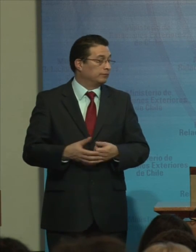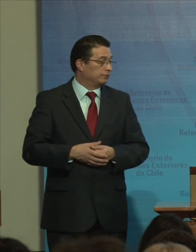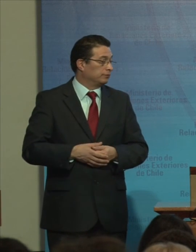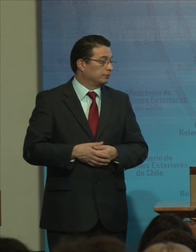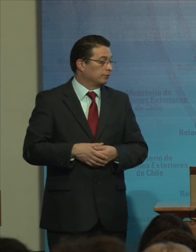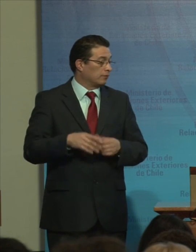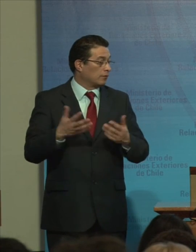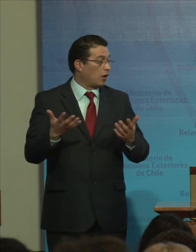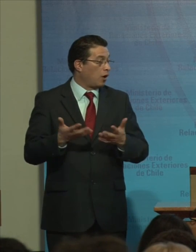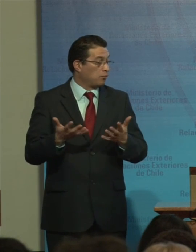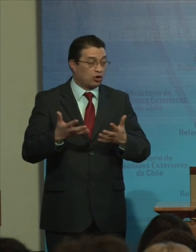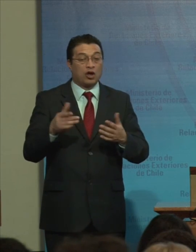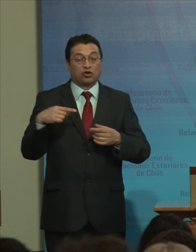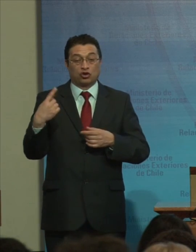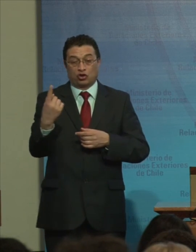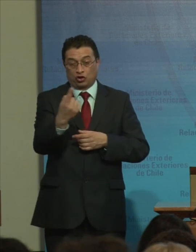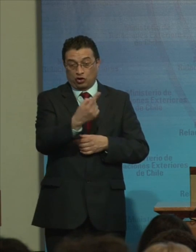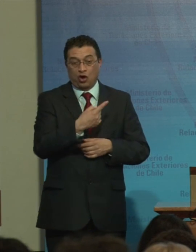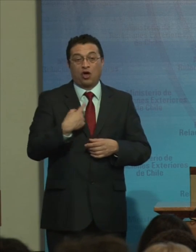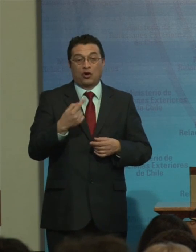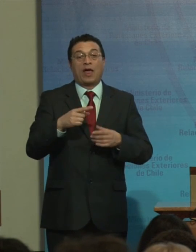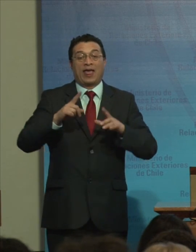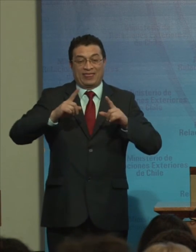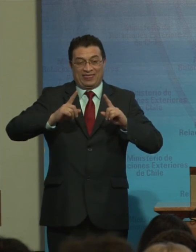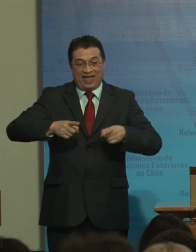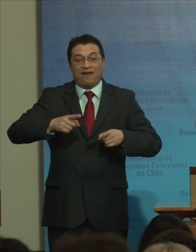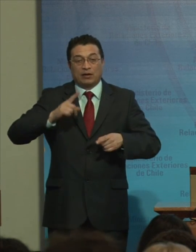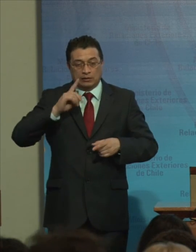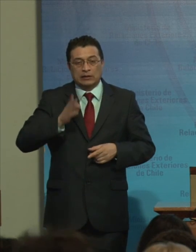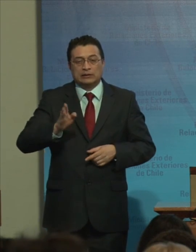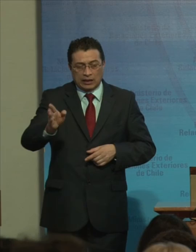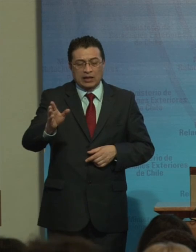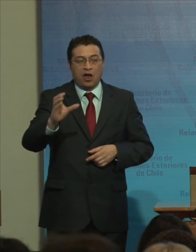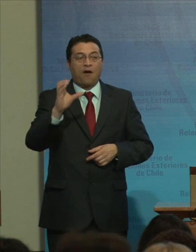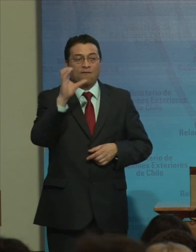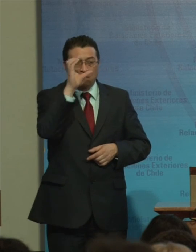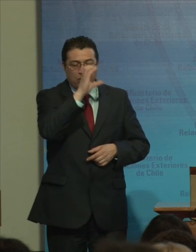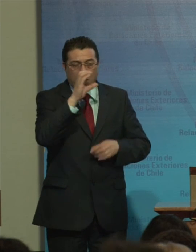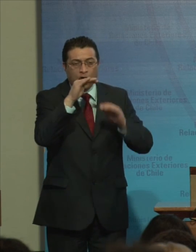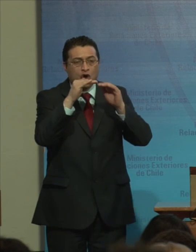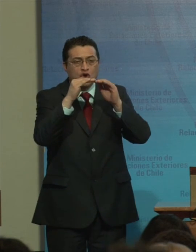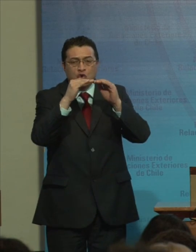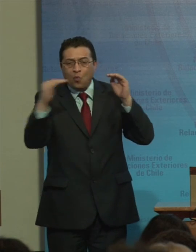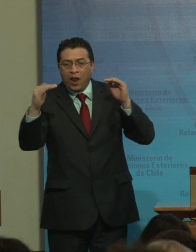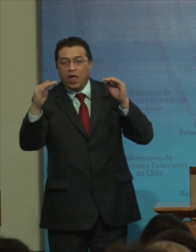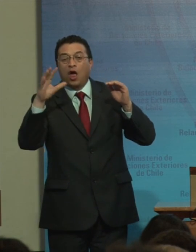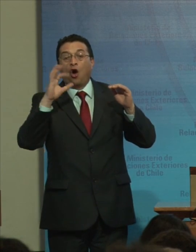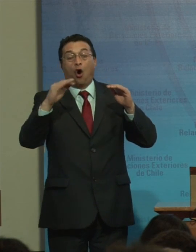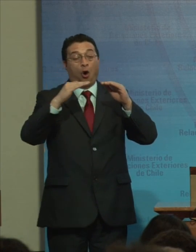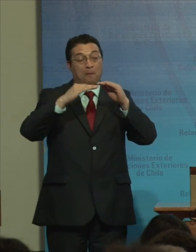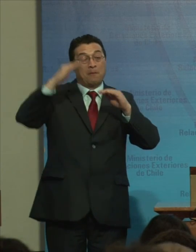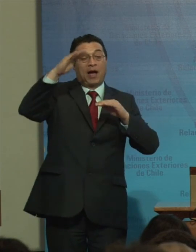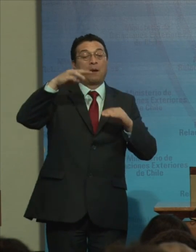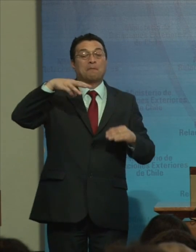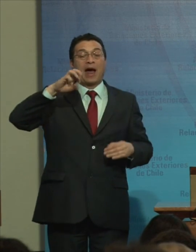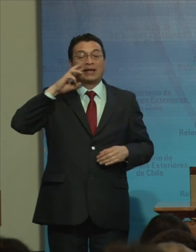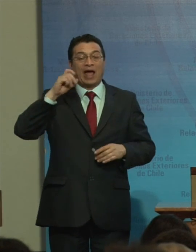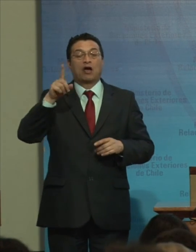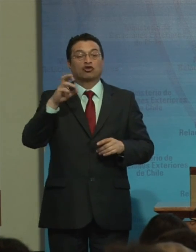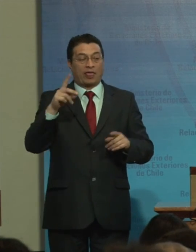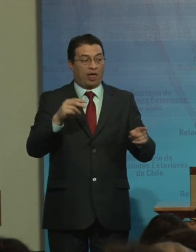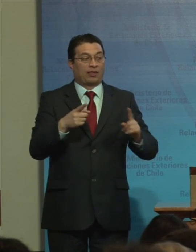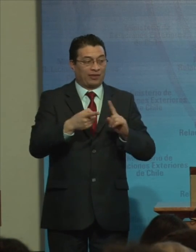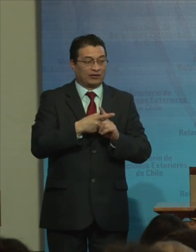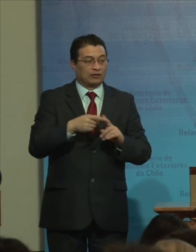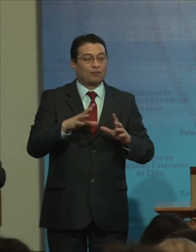Porque la región Tiene que seguir Entonces Buscando Iguales O superiores A María Soledad Tremendo reto